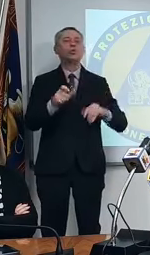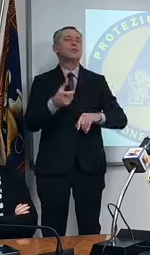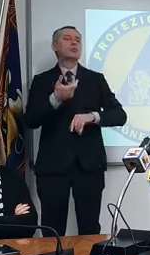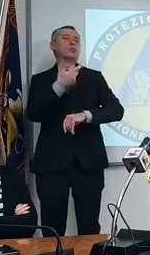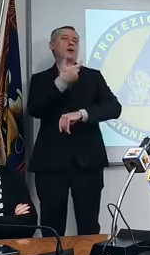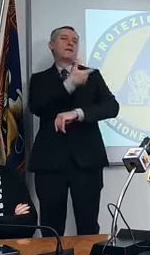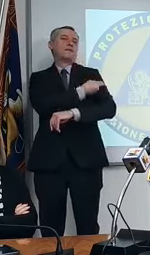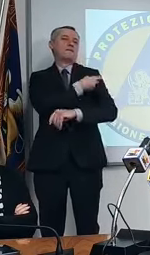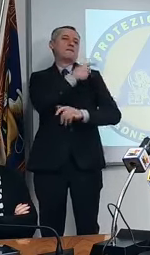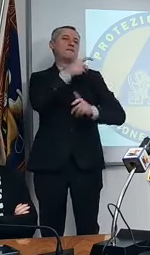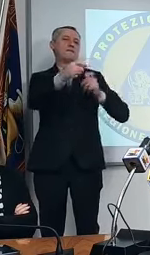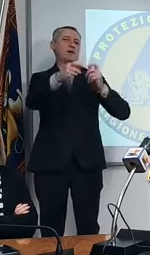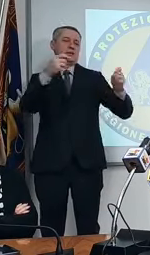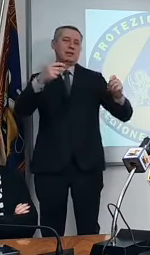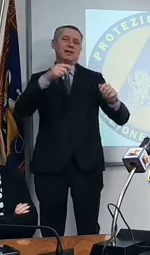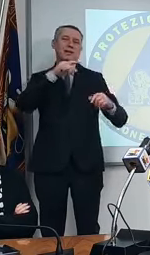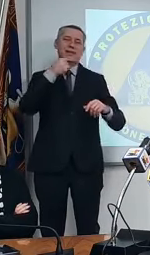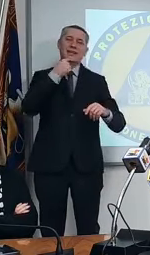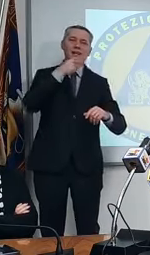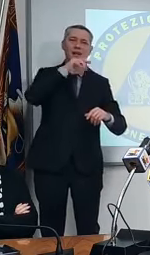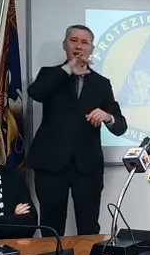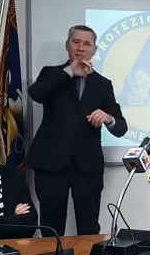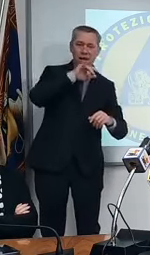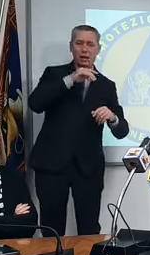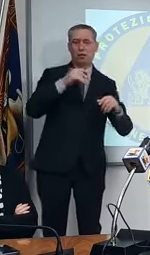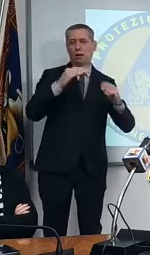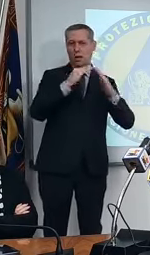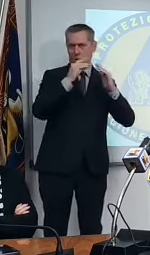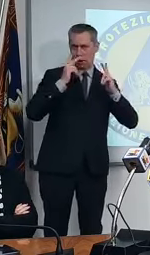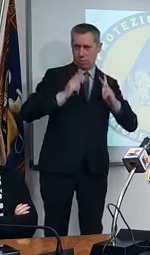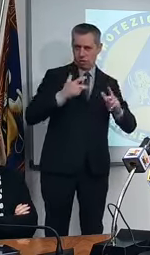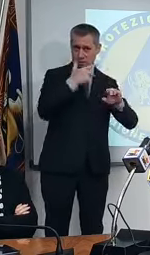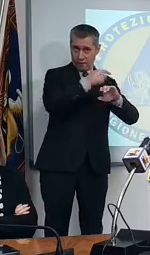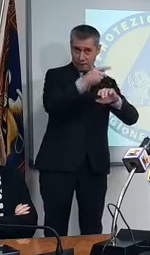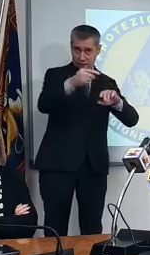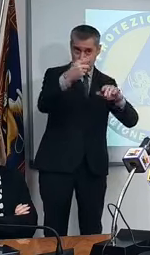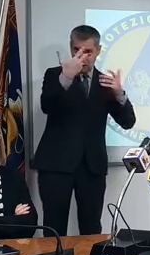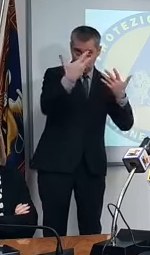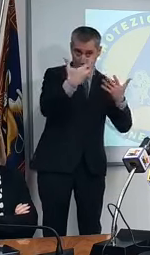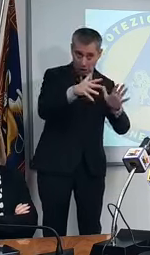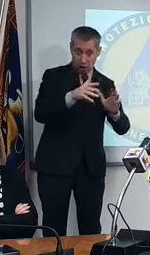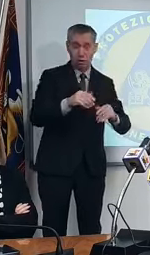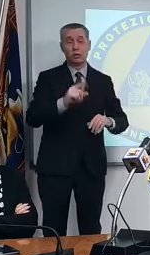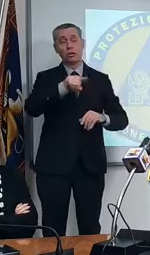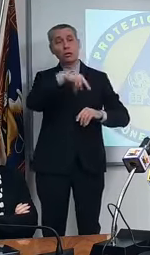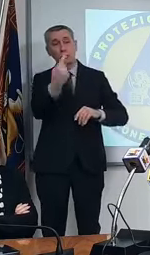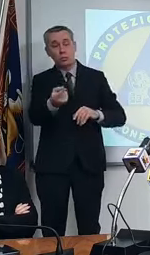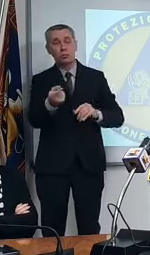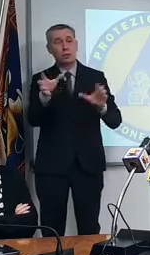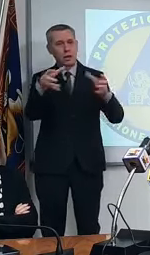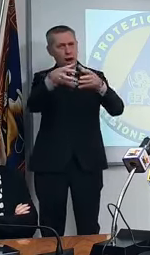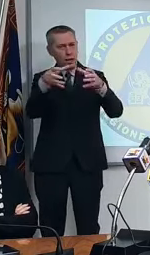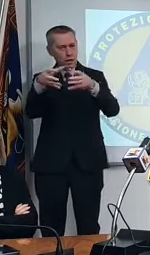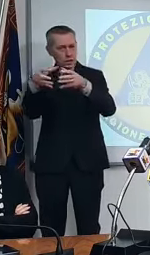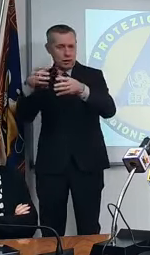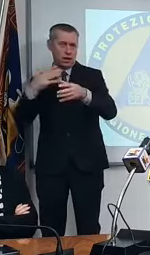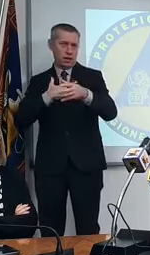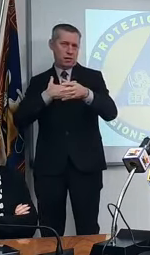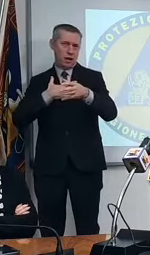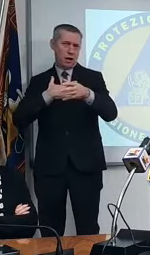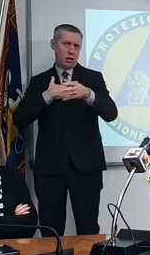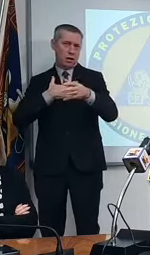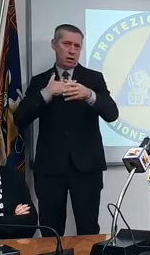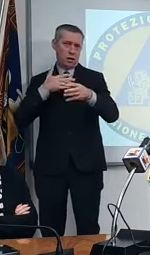ovviamente gli anziani dell'RSA per primi, avendo vaccinato classi di età, diciamo,